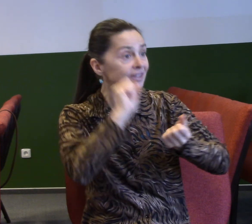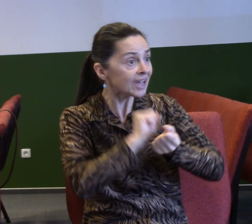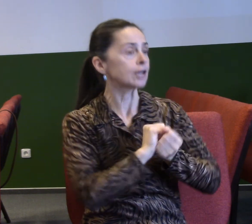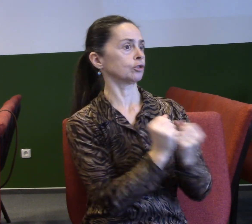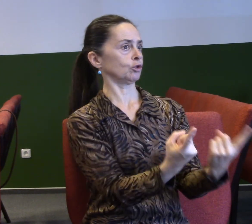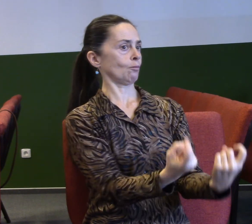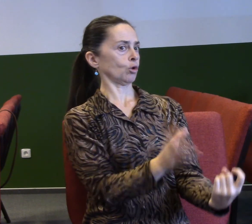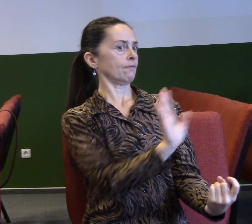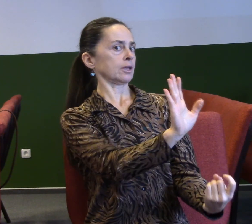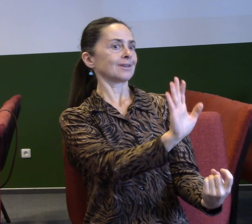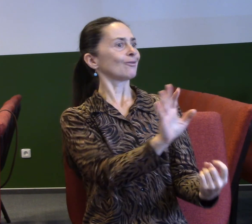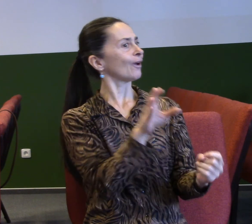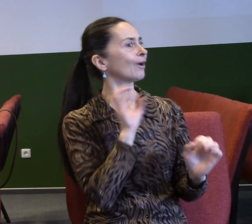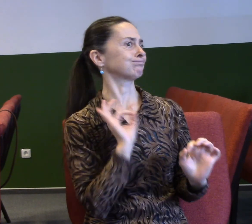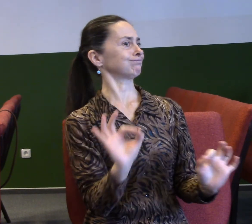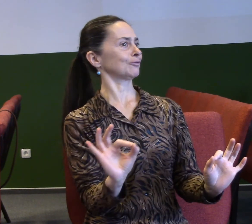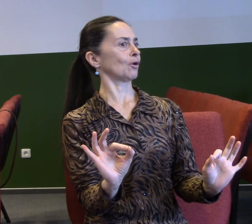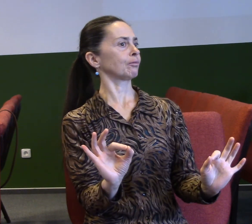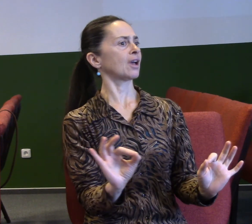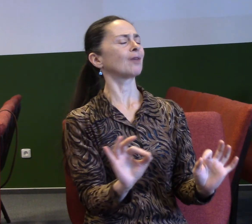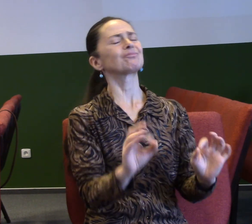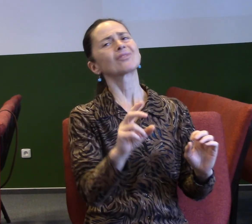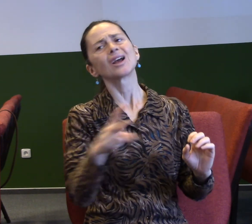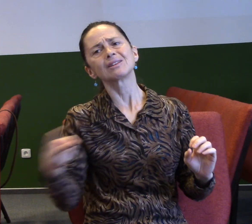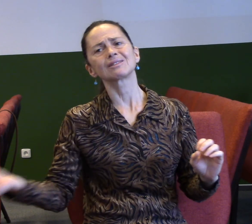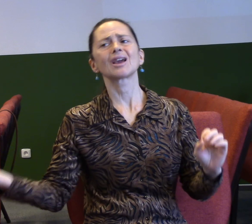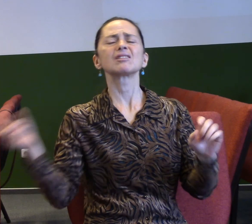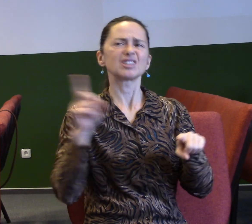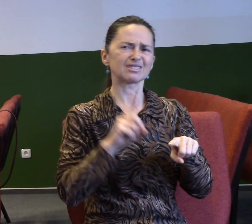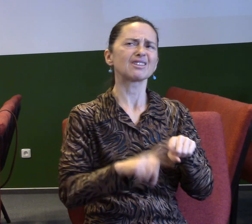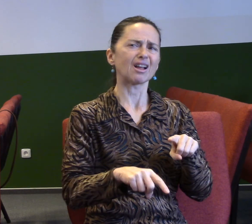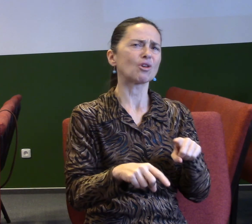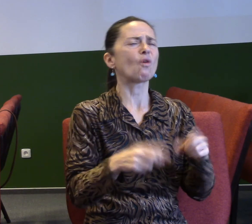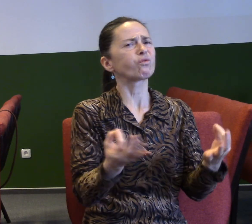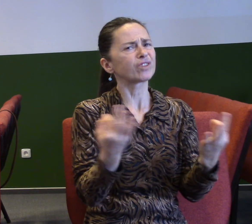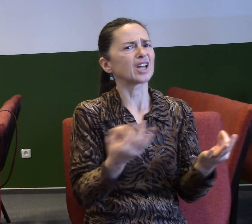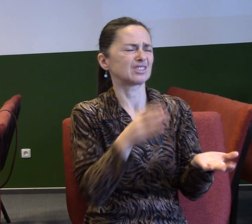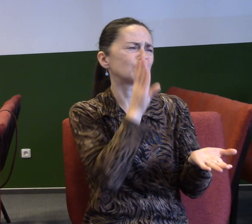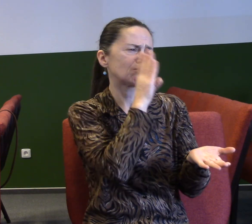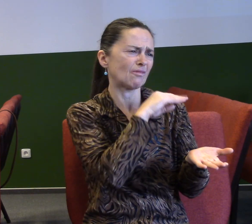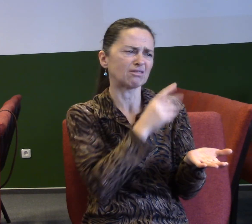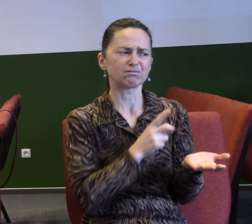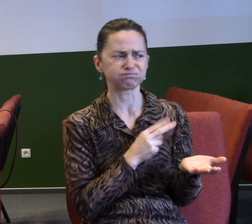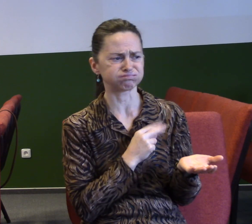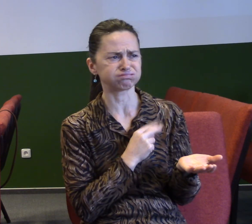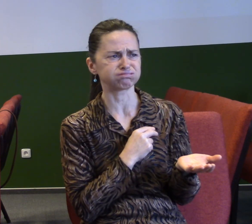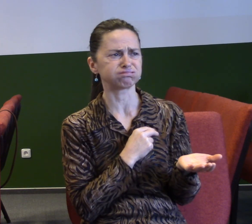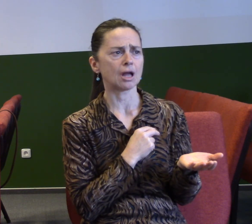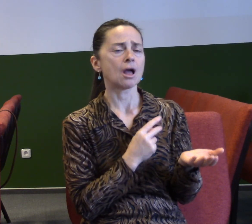Ano, někdy se setkáváme se zlými věcmi a ty motyvy jsou vidět. Ale to neznamená, že ty motyvy zůstanou navždy. A já